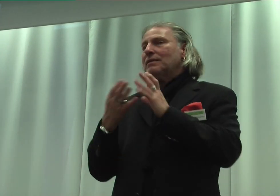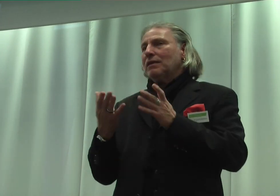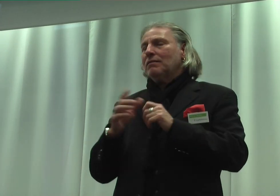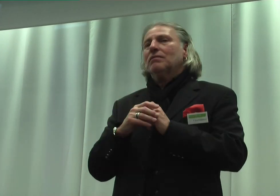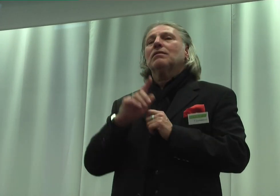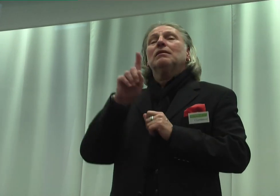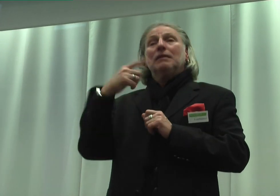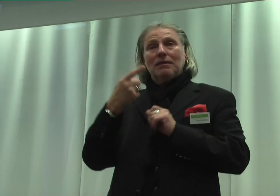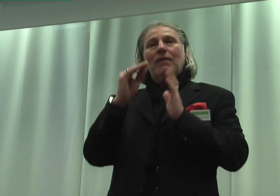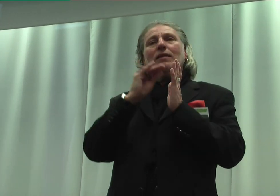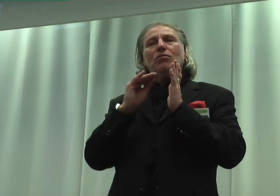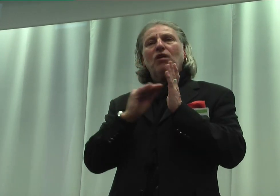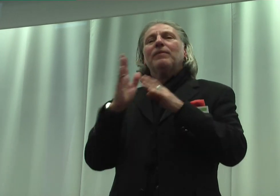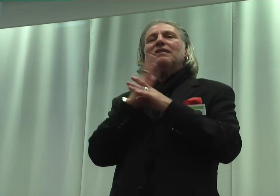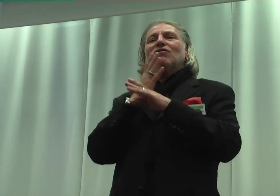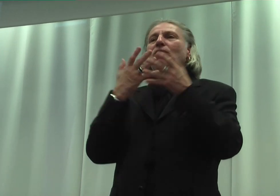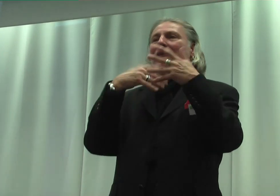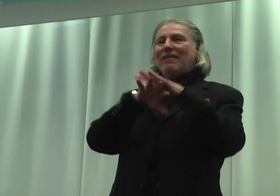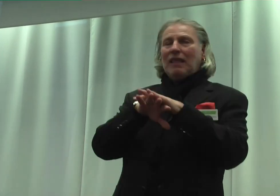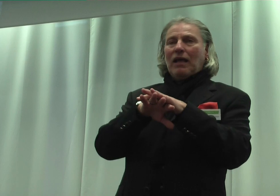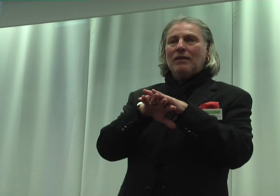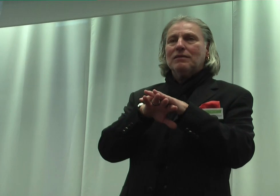erscheint er zwischen Indekvation und Inklusion.